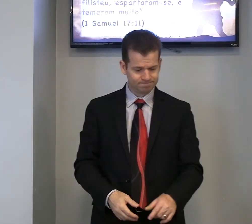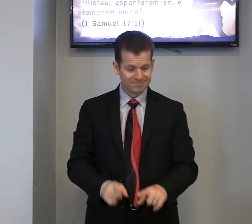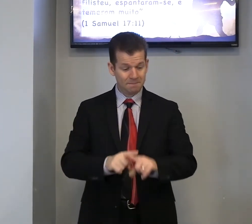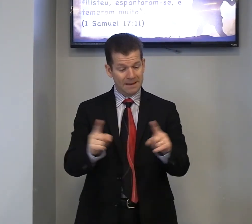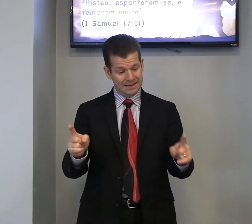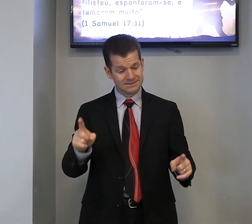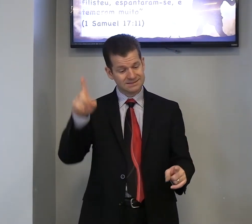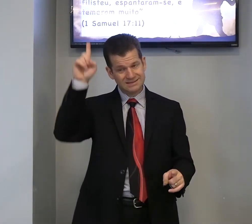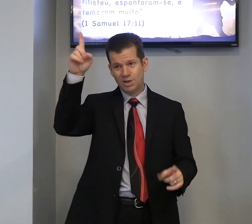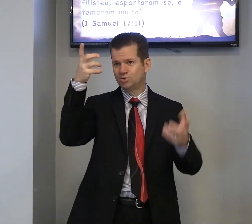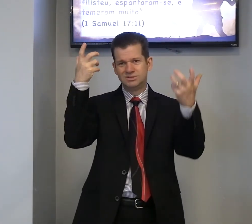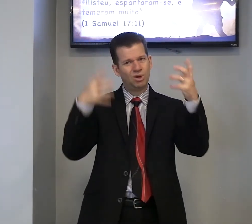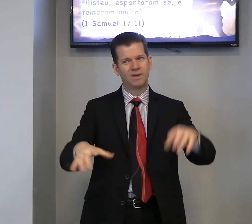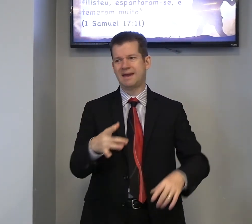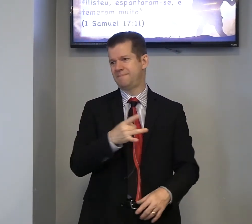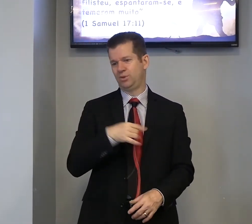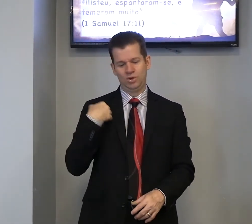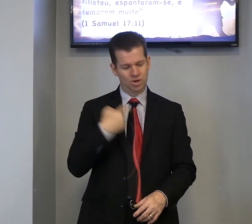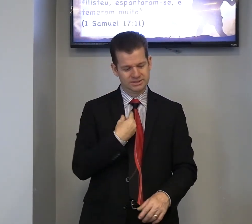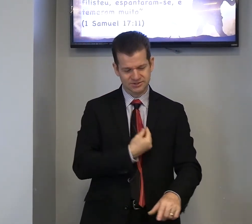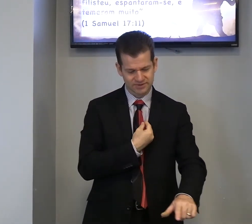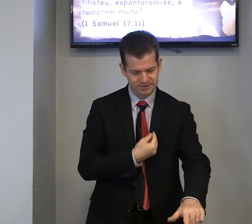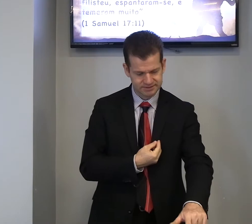mas, Deus, não quer medo, em nossas vidas,